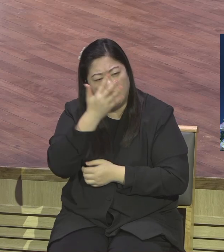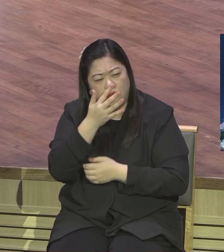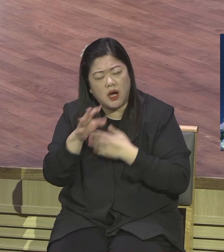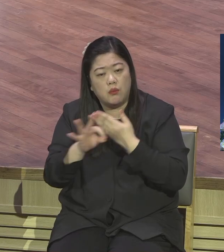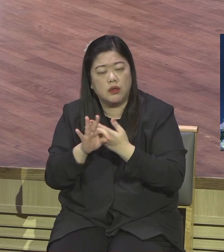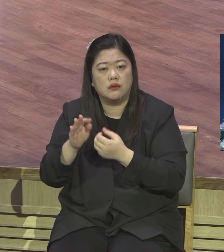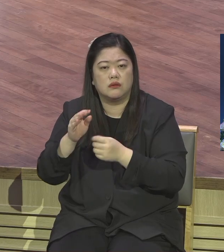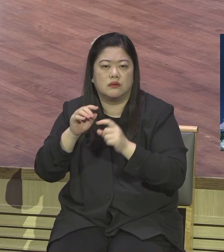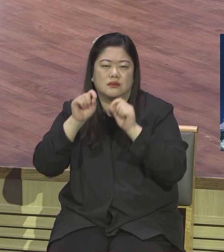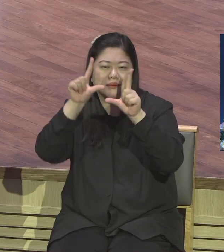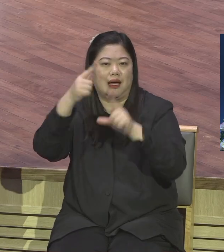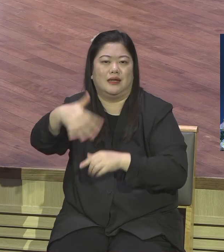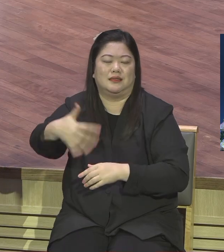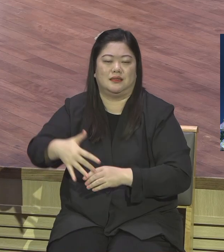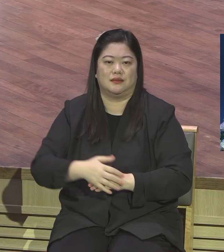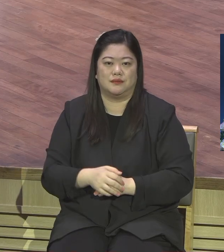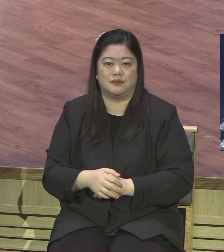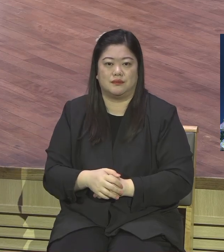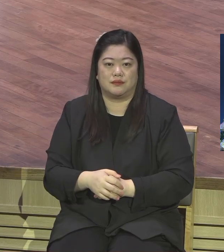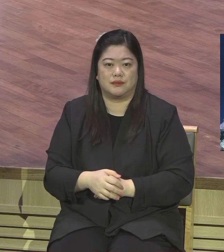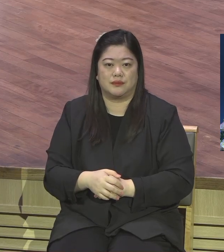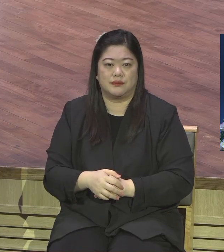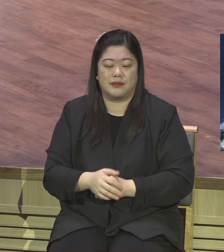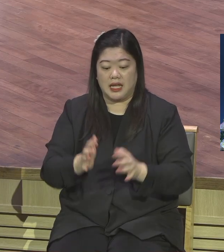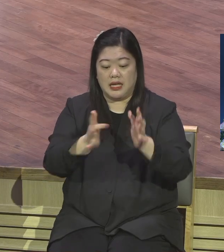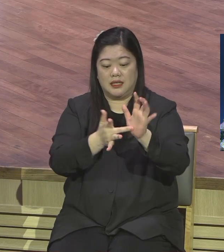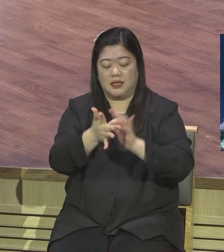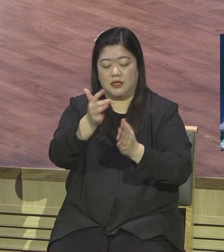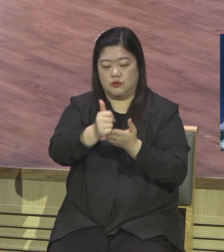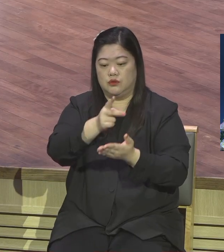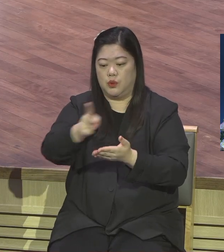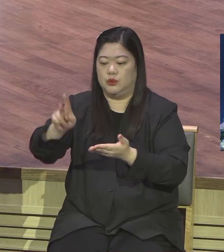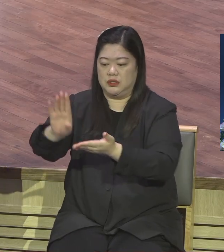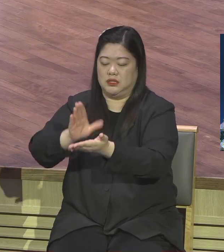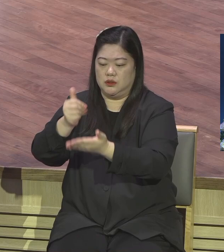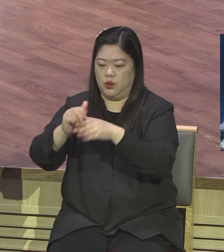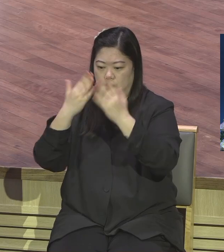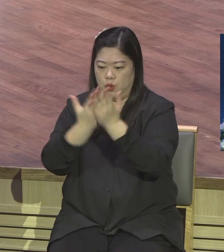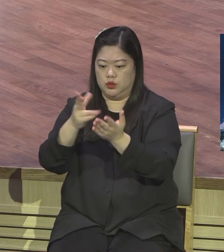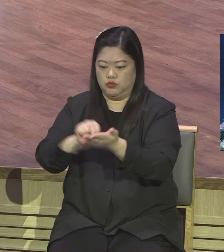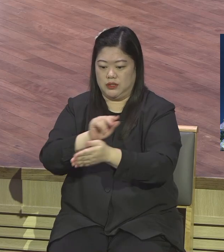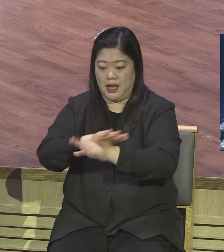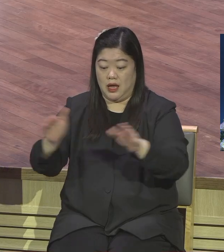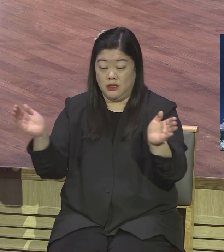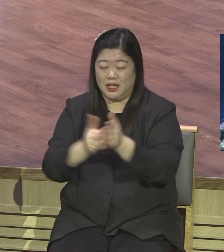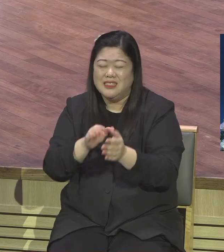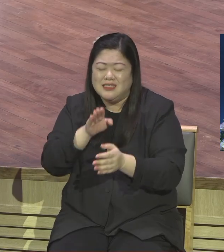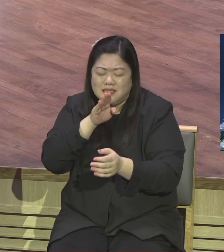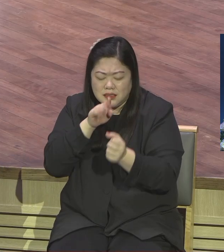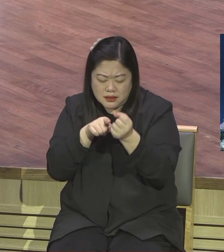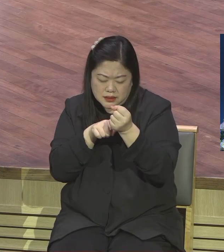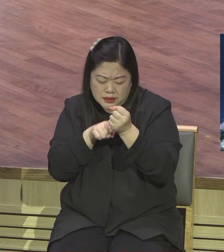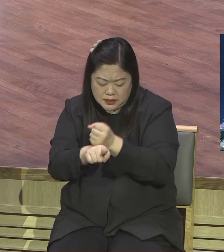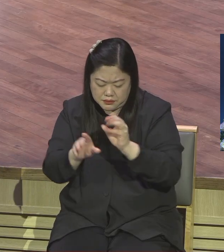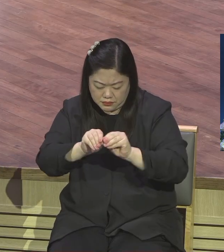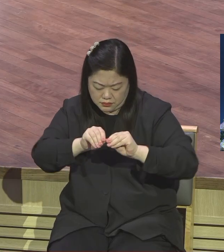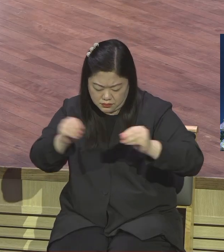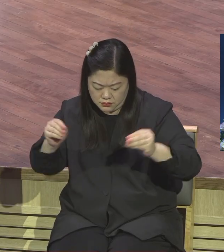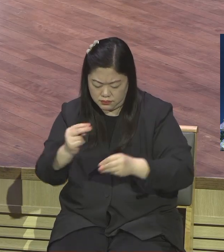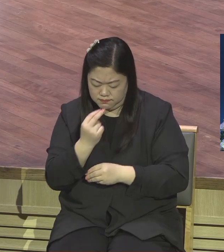예수가 그리스도 모든 문제 해결자가 되는 사람은 시험 들지 않습니다 낙심하지 않습니다 이래도 상관없고 저래도 상관없습니다